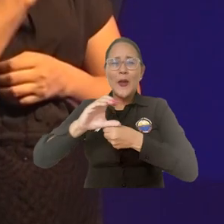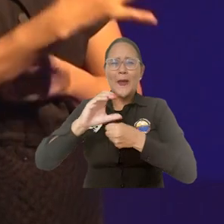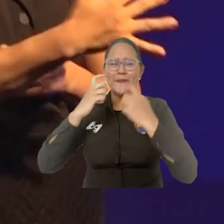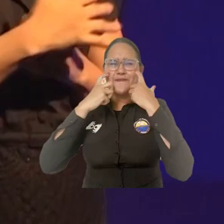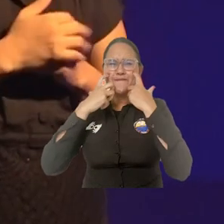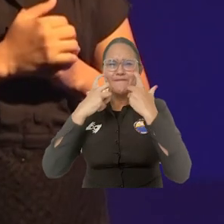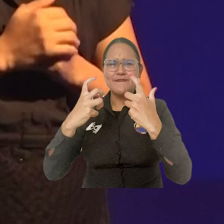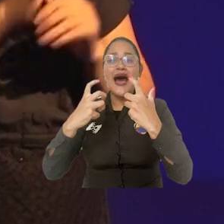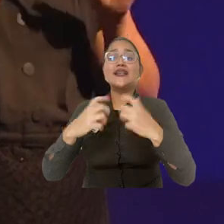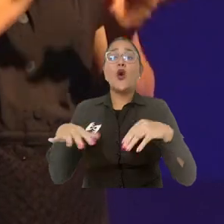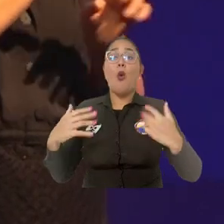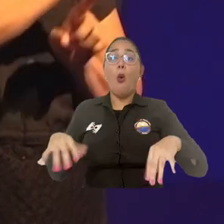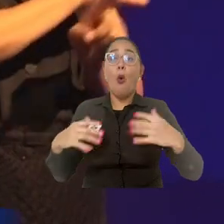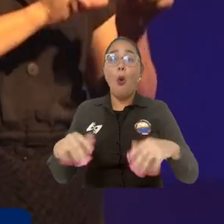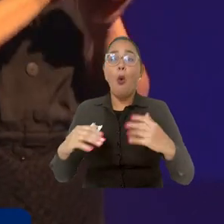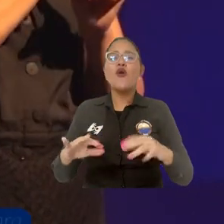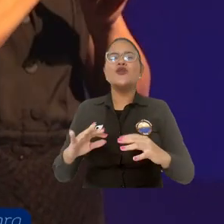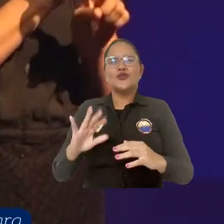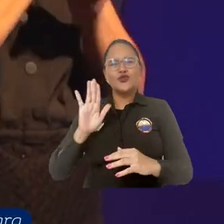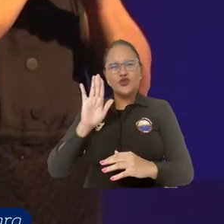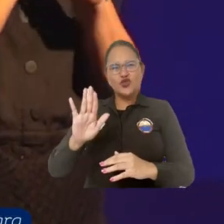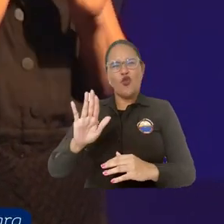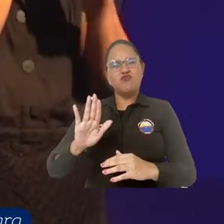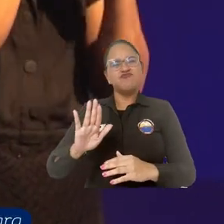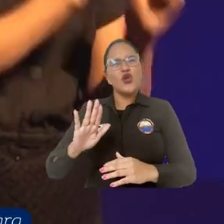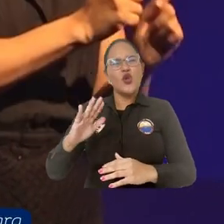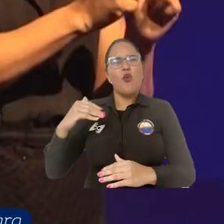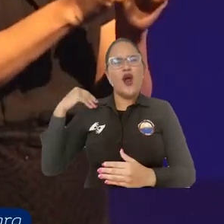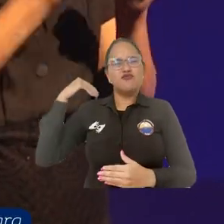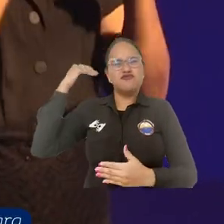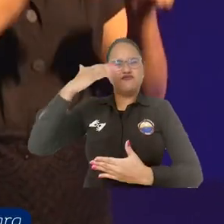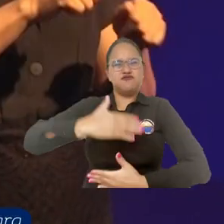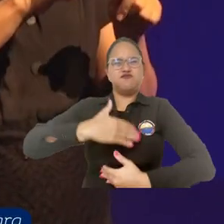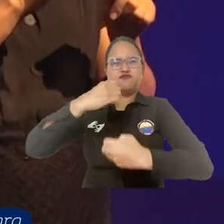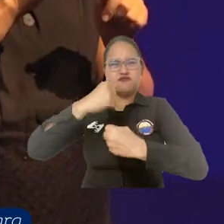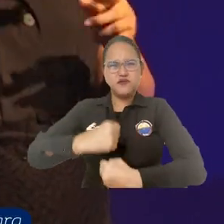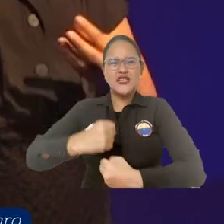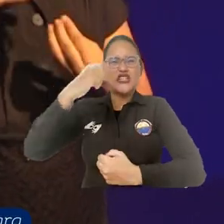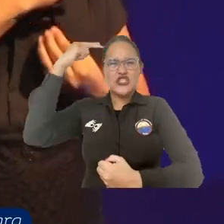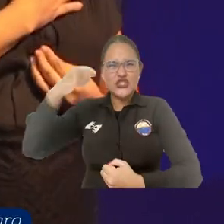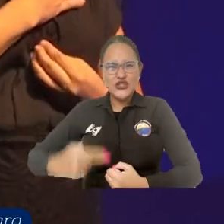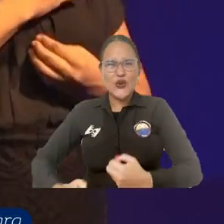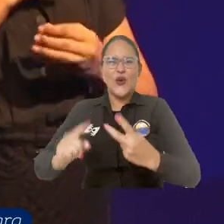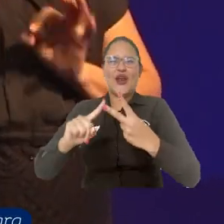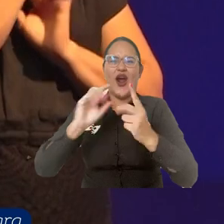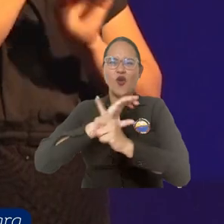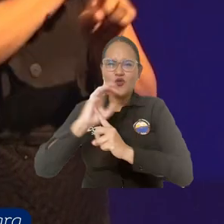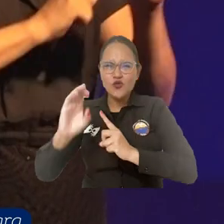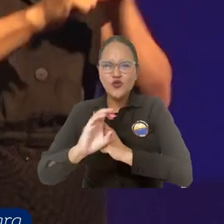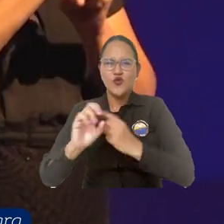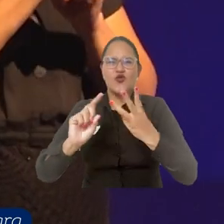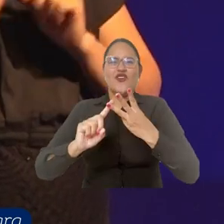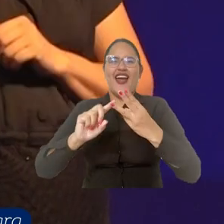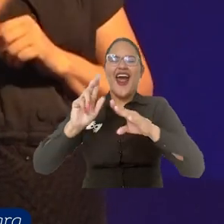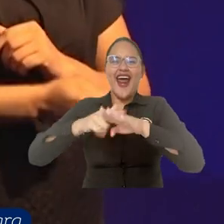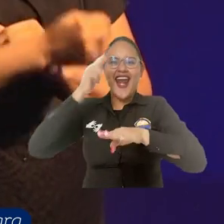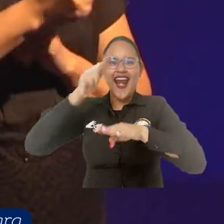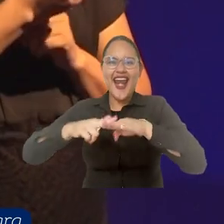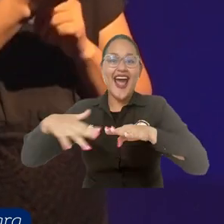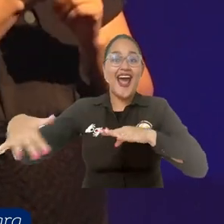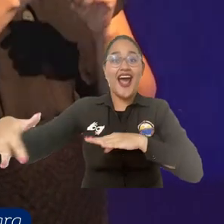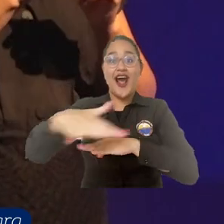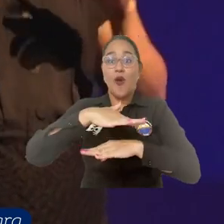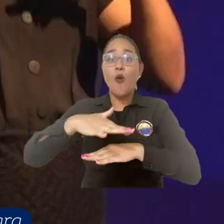Como ciudad emblemática y referente del patrimonio cultural, histórico, turístico y